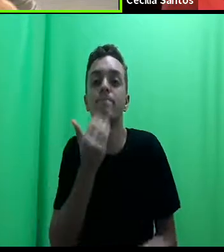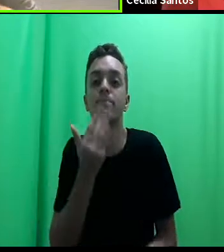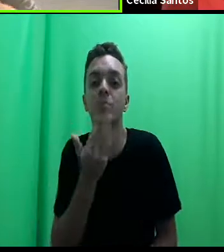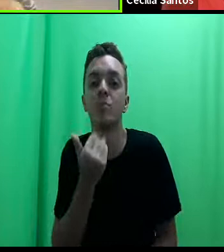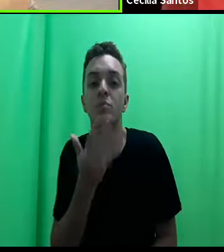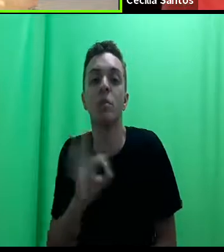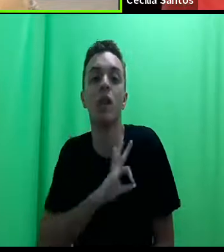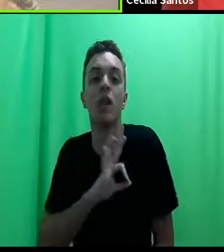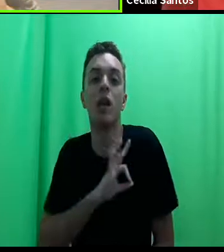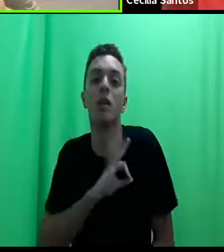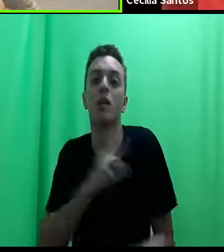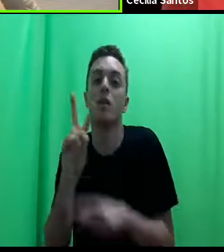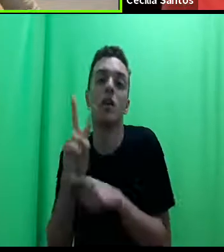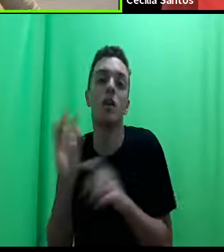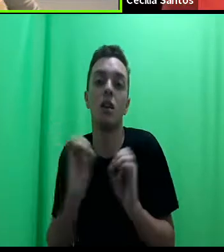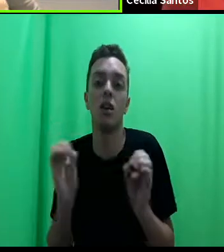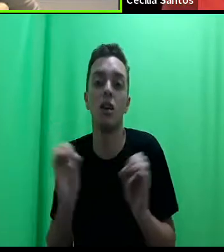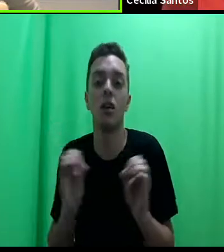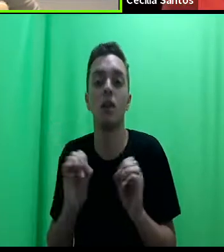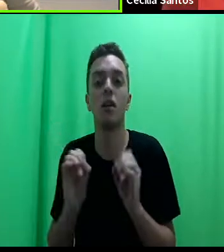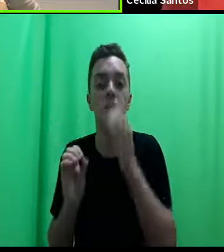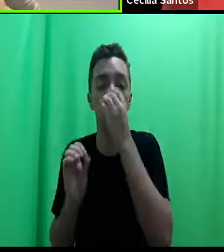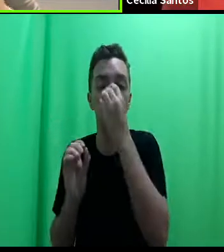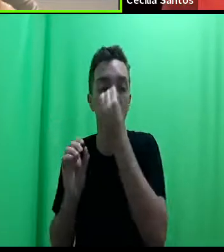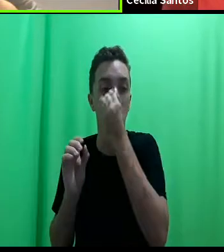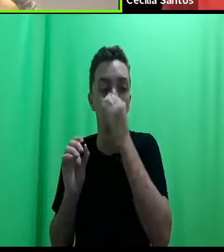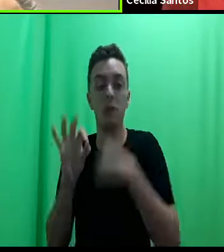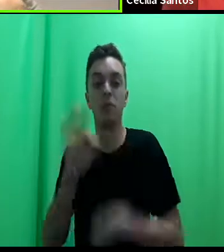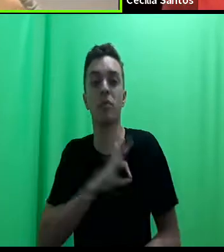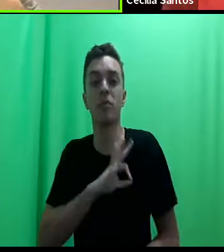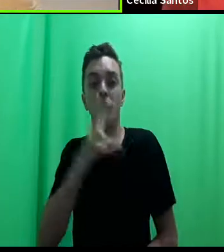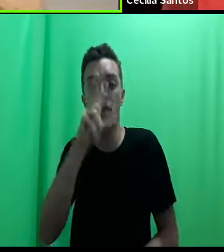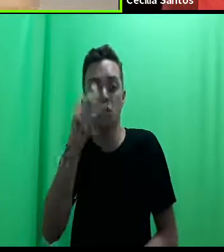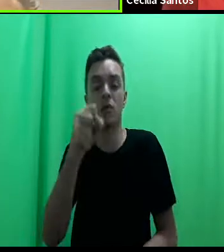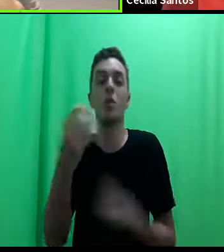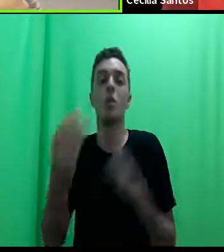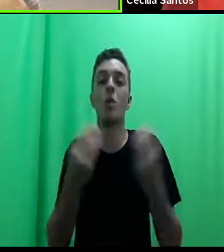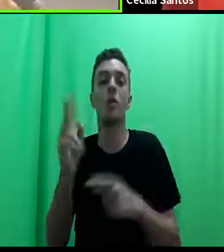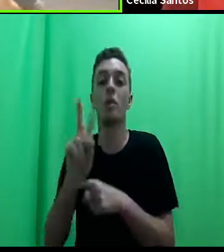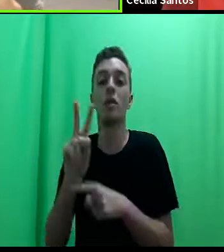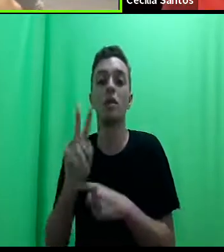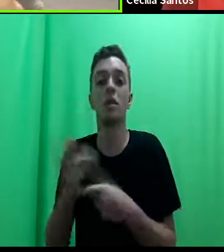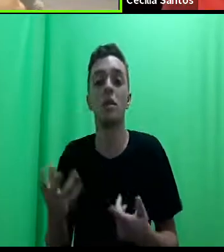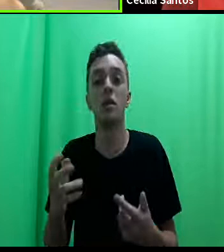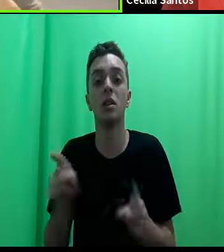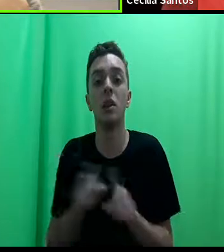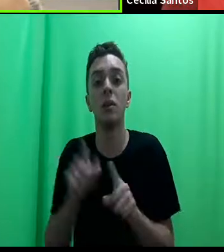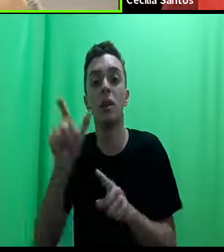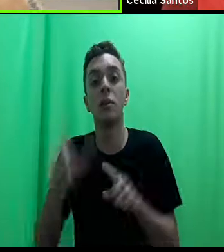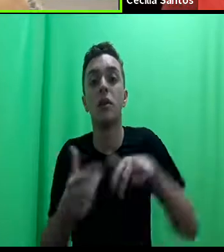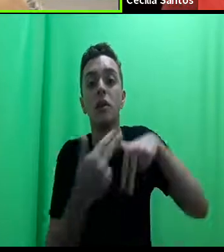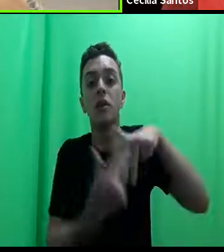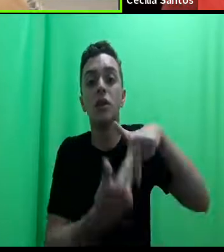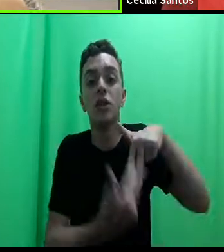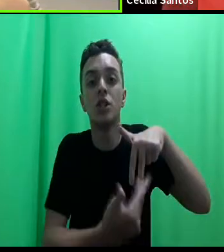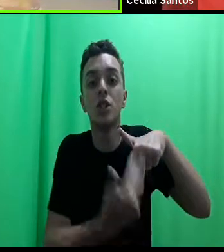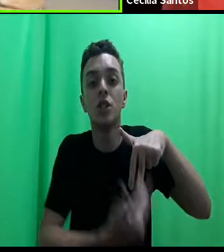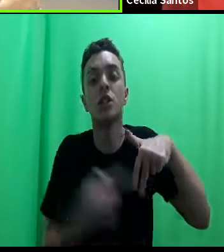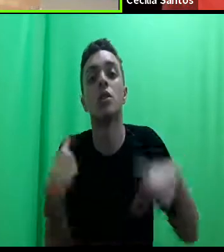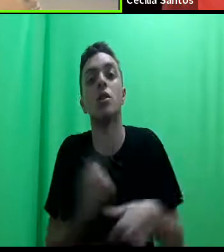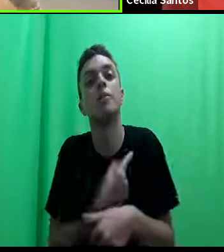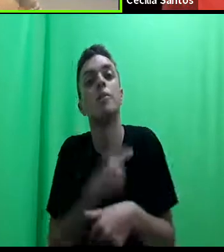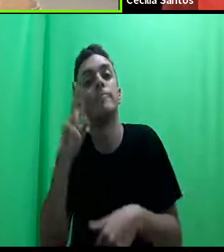protege, a força policial não serve para protegê-la, no caso das questões de gênero também como a gente está vendo,